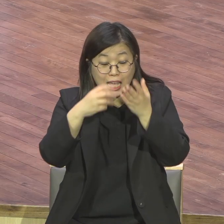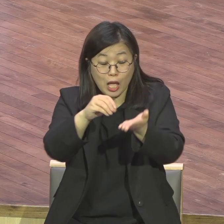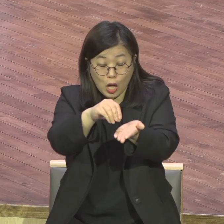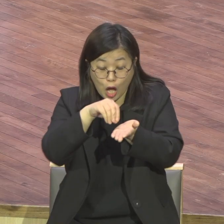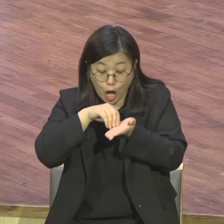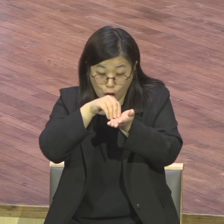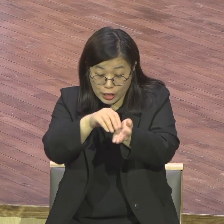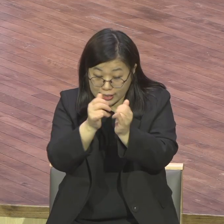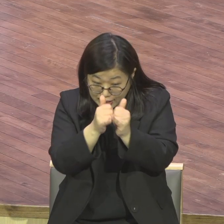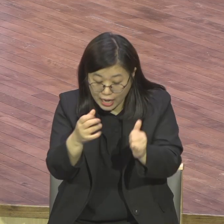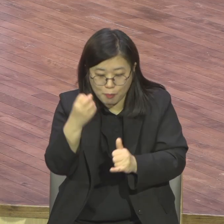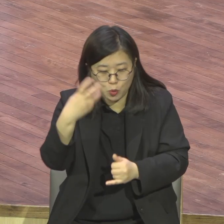기도한단 말이에요